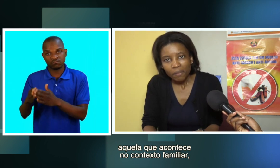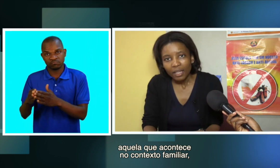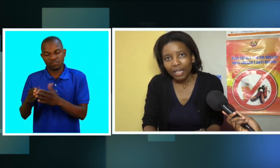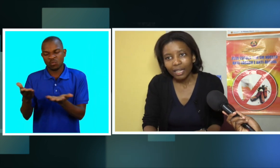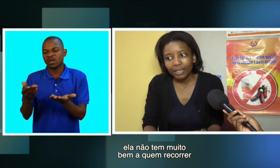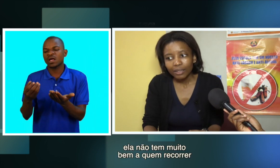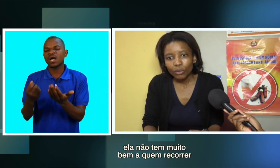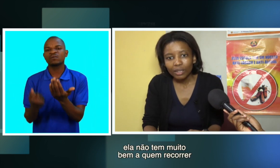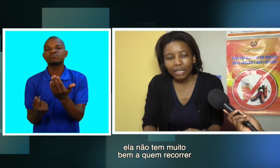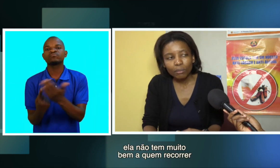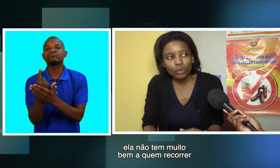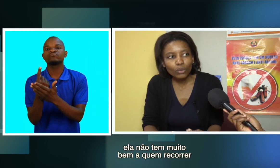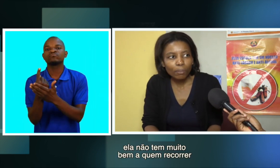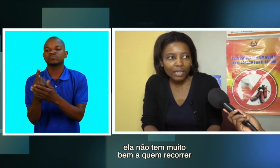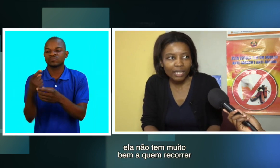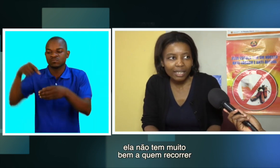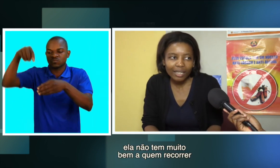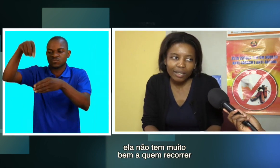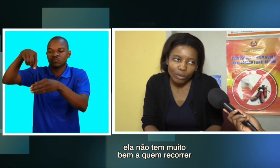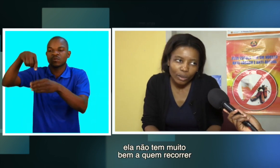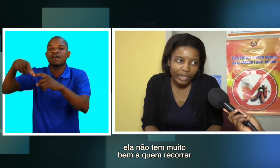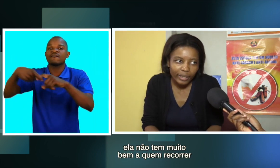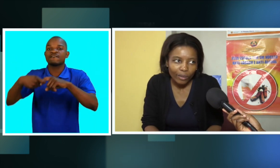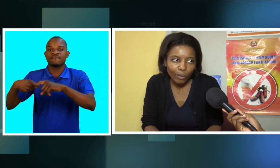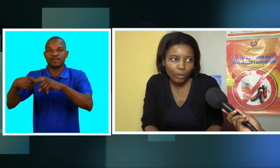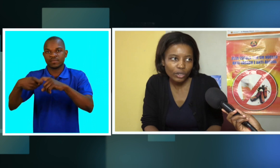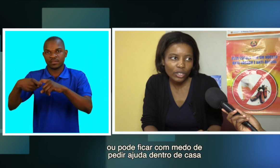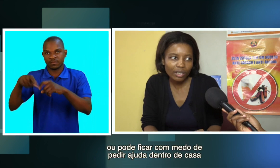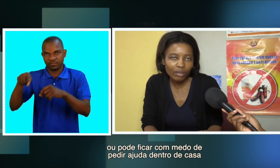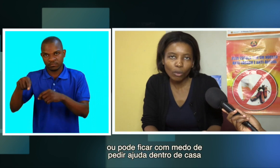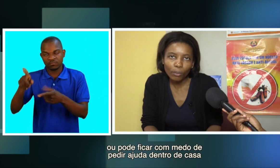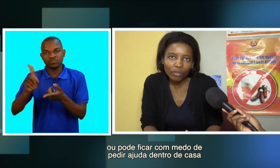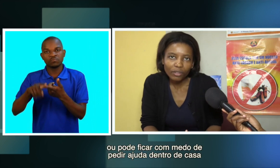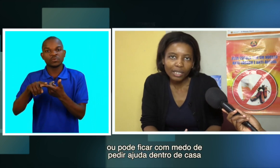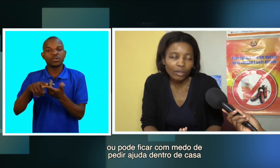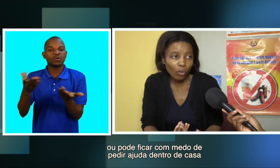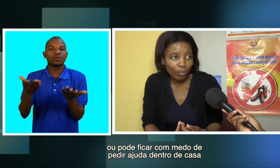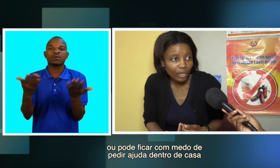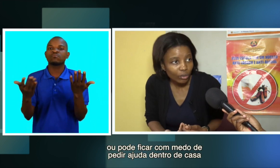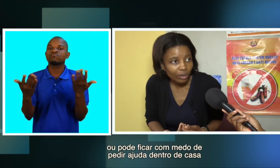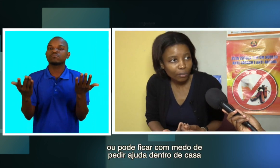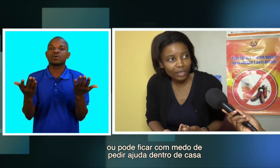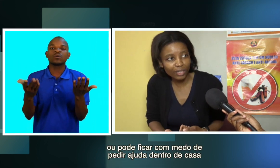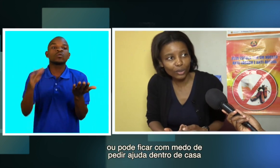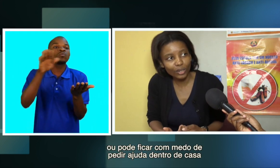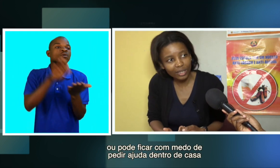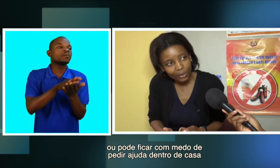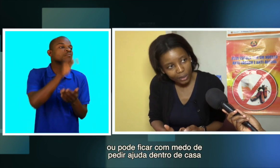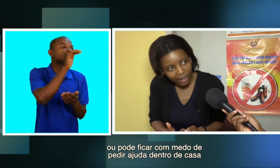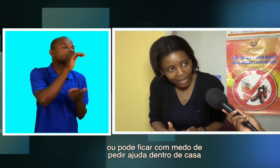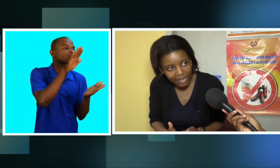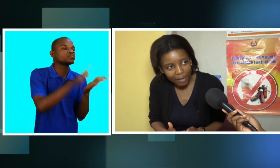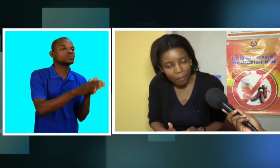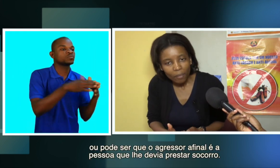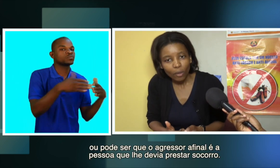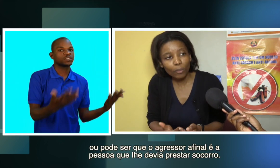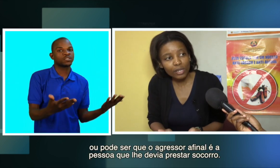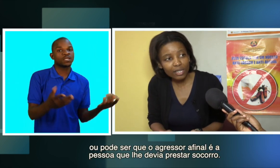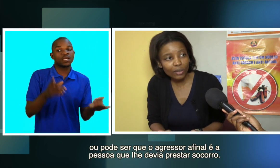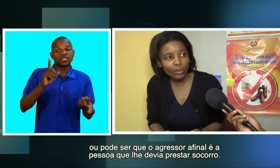ela não tem muito bem a quem recorrer. Ou pode ficar com medo de pedir ajuda dentro da casa, ou pode ser que